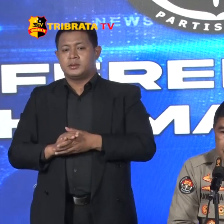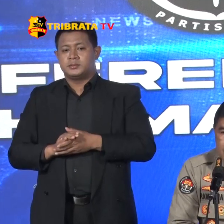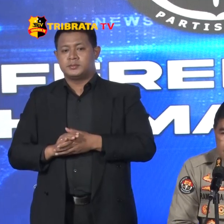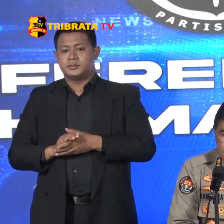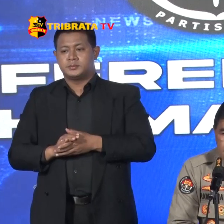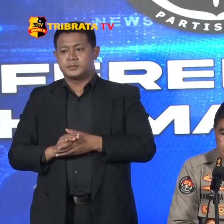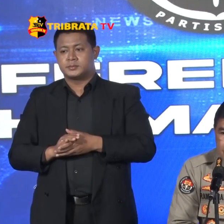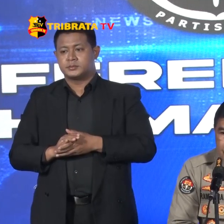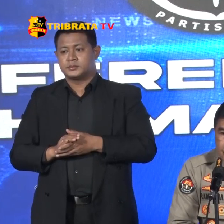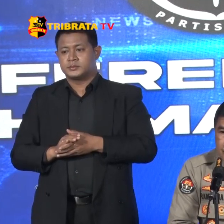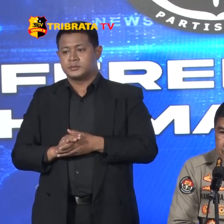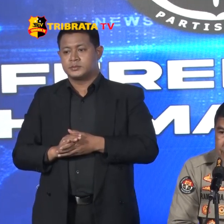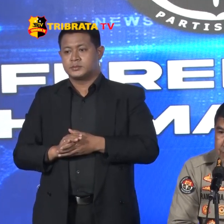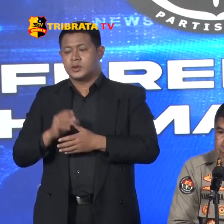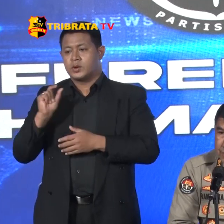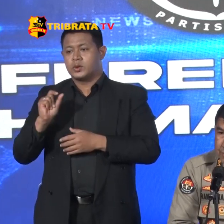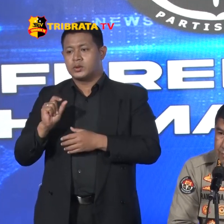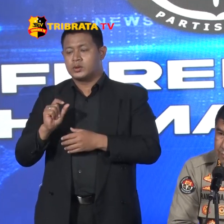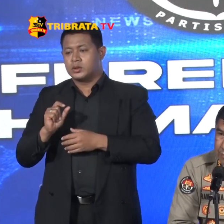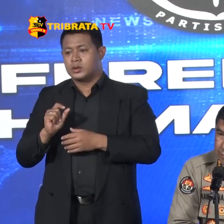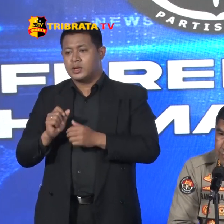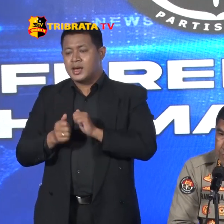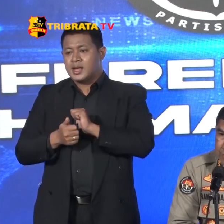Tes